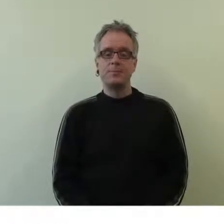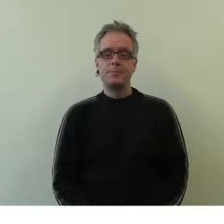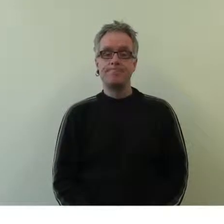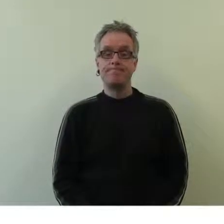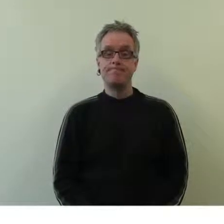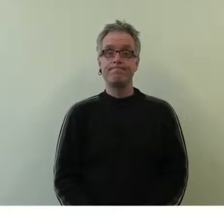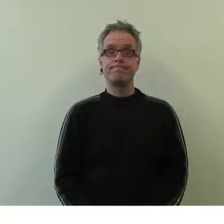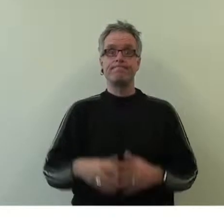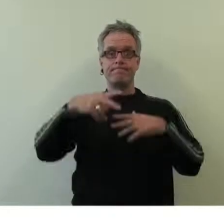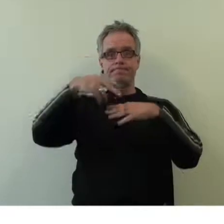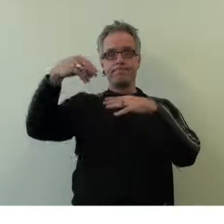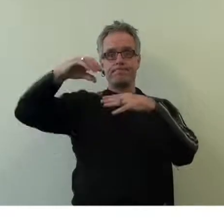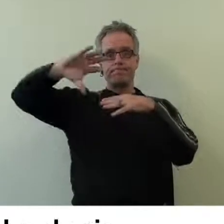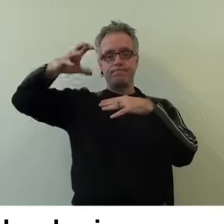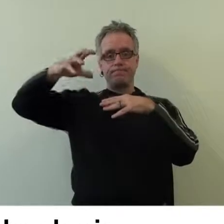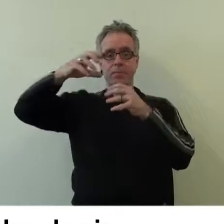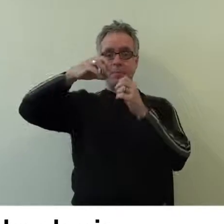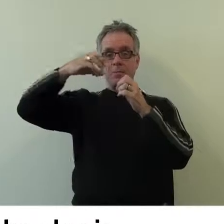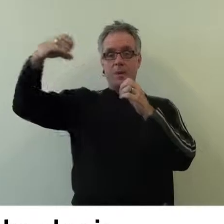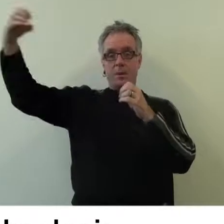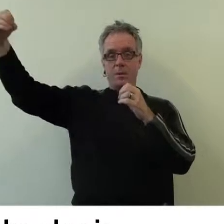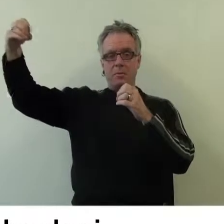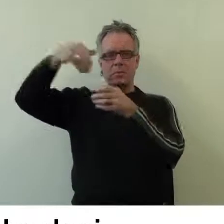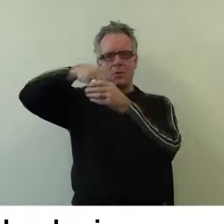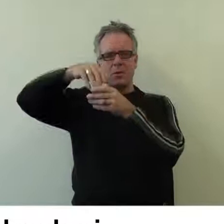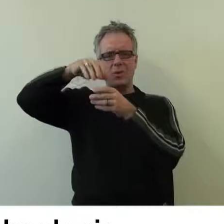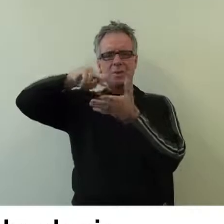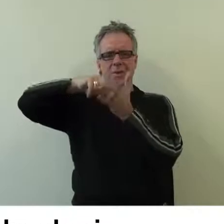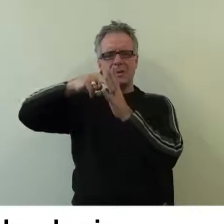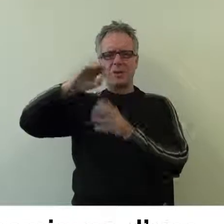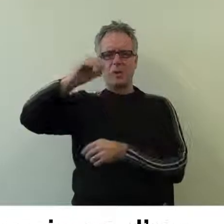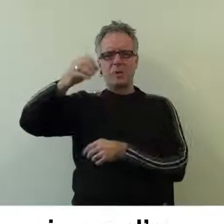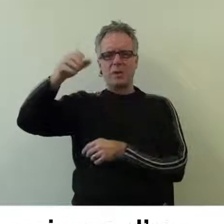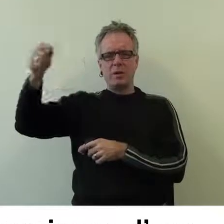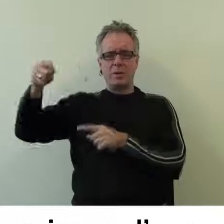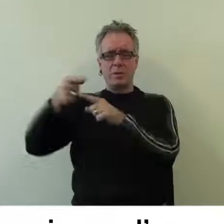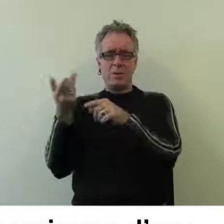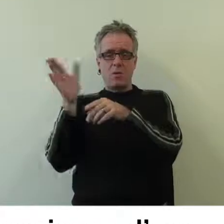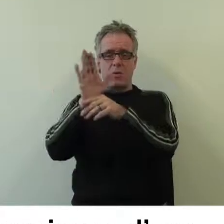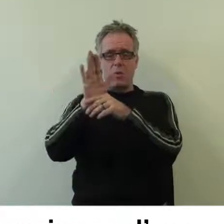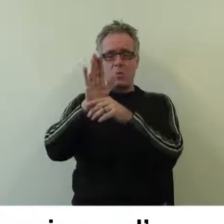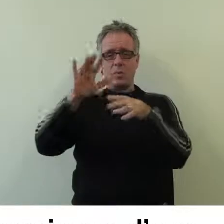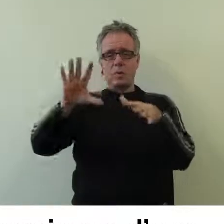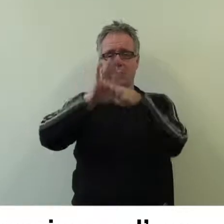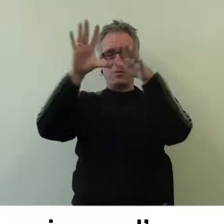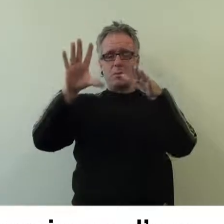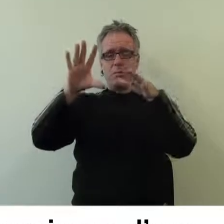Au Planétarium, grâce à une technologie entièrement numérique, des spectacles astronomiques d'une durée de 50 minutes